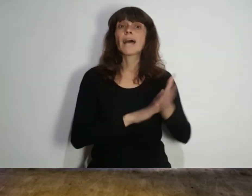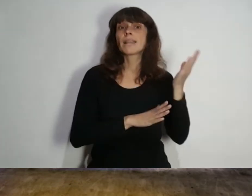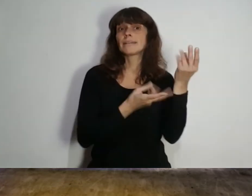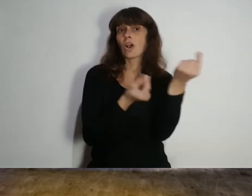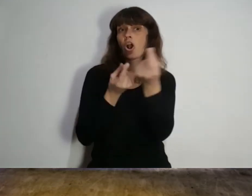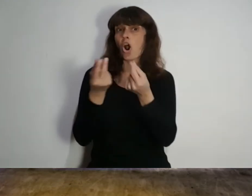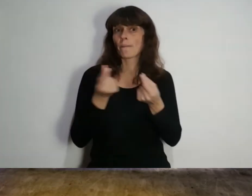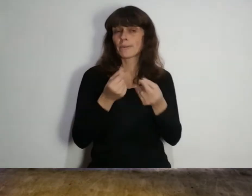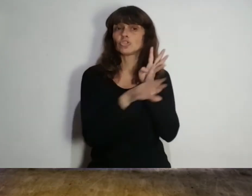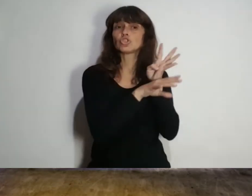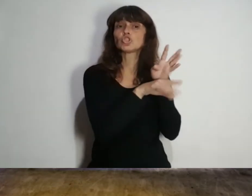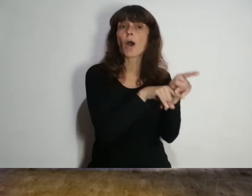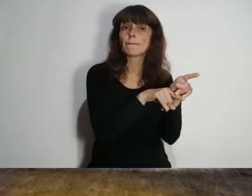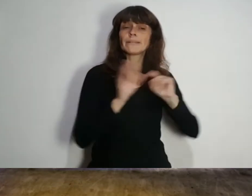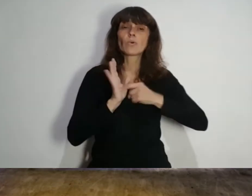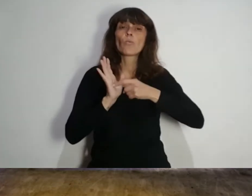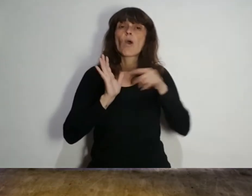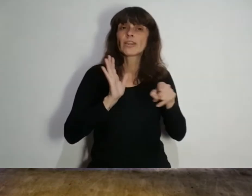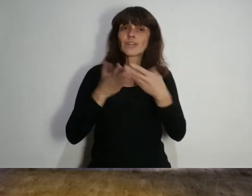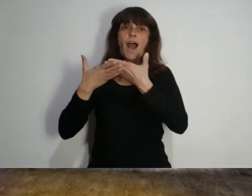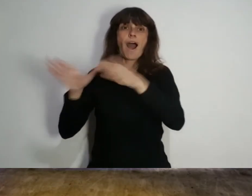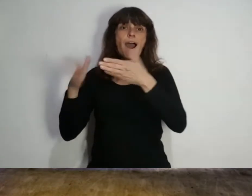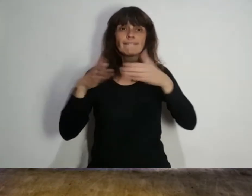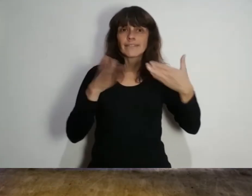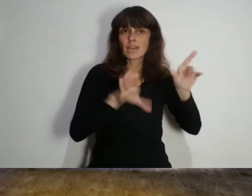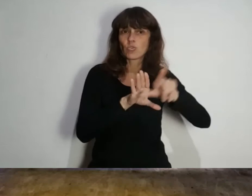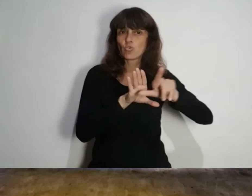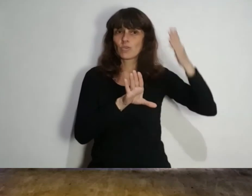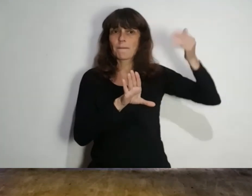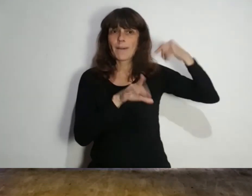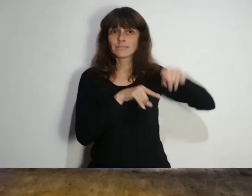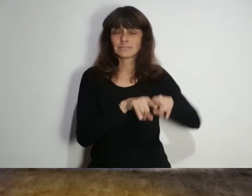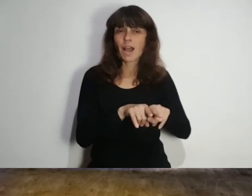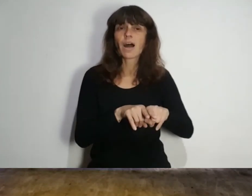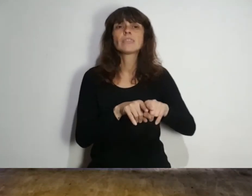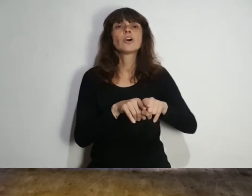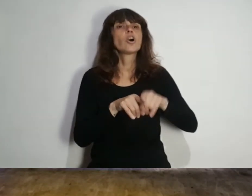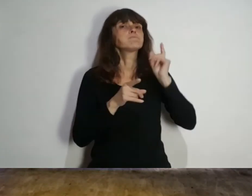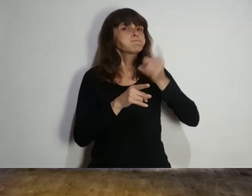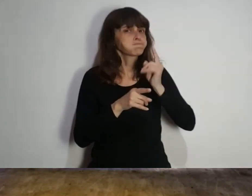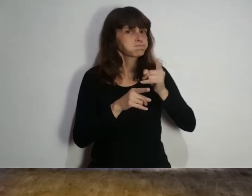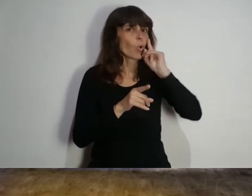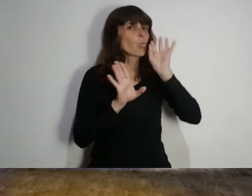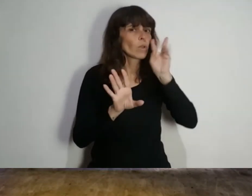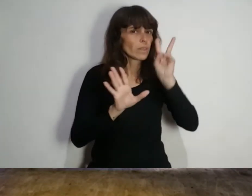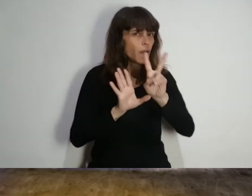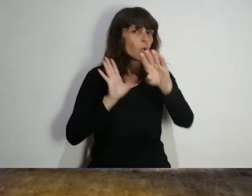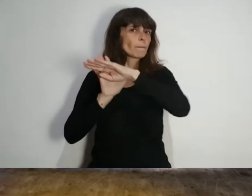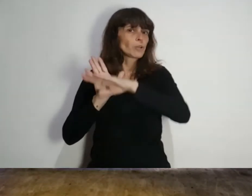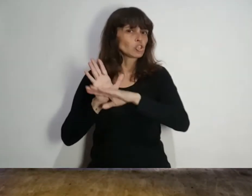Salir de compras Los shoppings de la ciudad de Buenos Aires reabrieron el lunes pasado con medidas de seguridad sanitaria